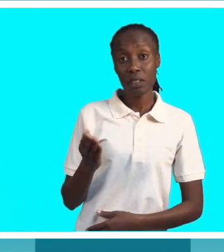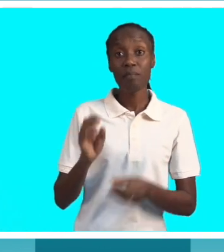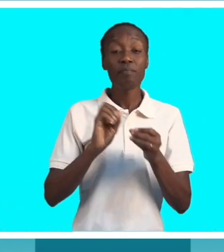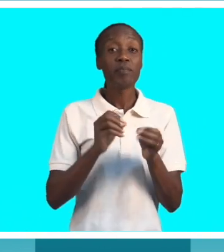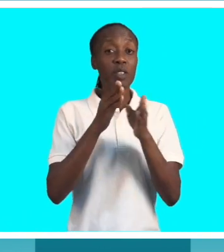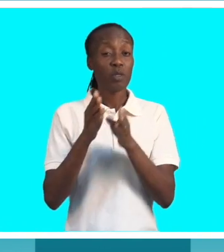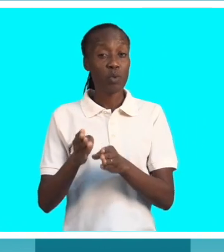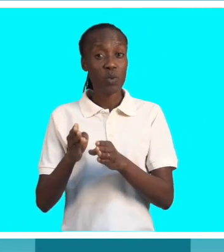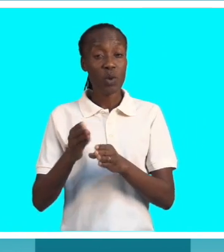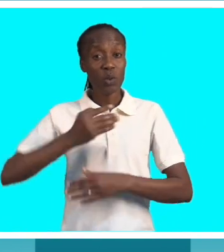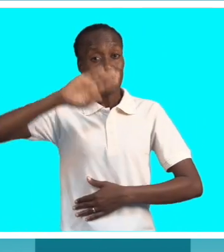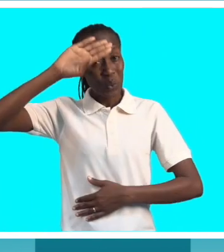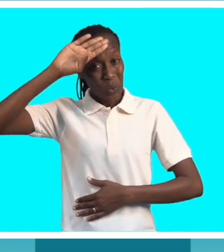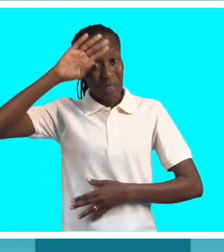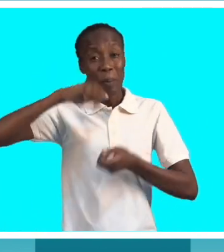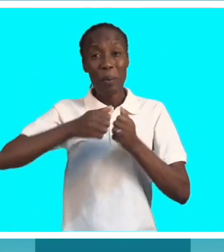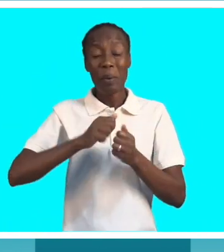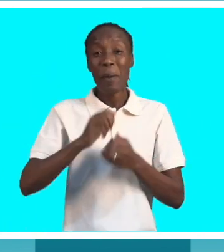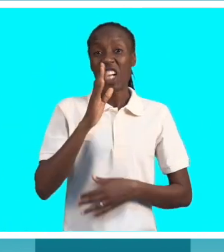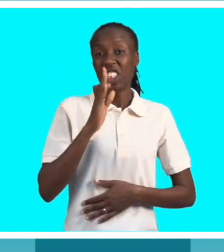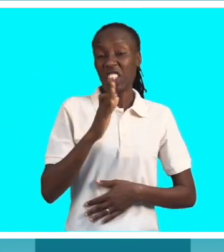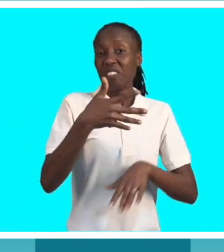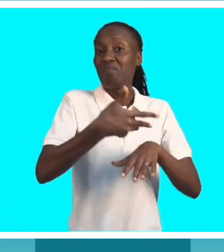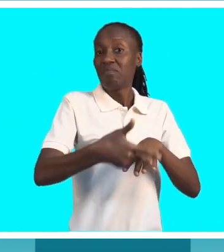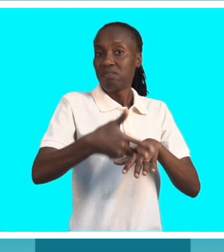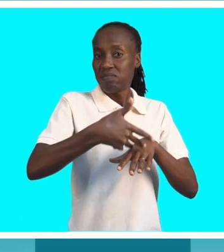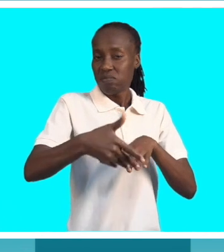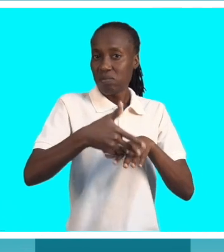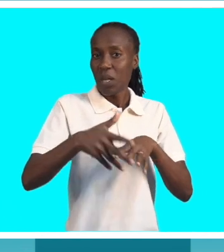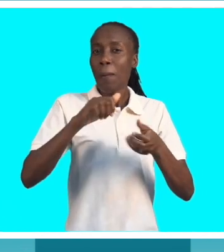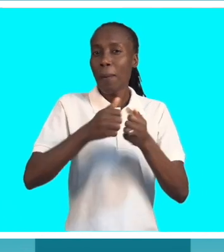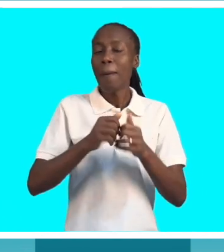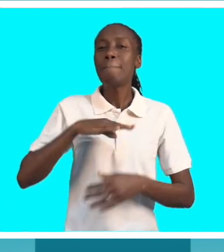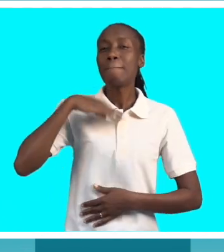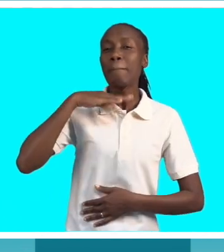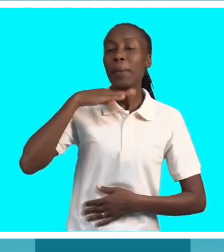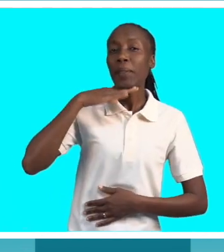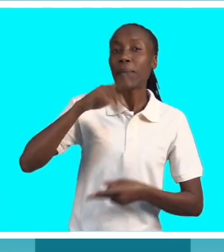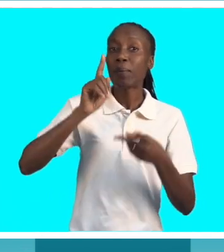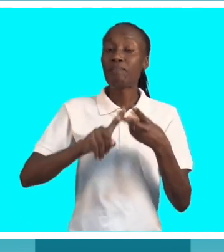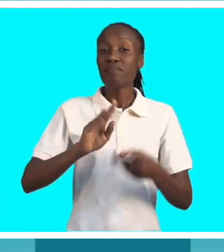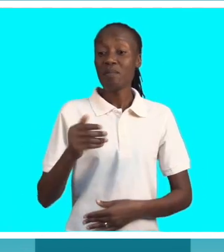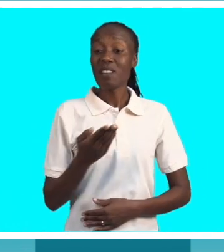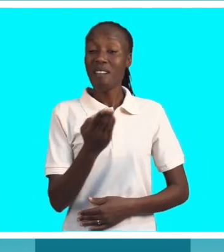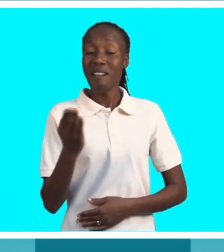por pacientes com incontinência urinária são os mitos e tabus que dominam,